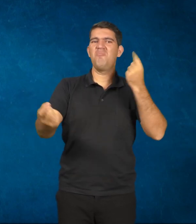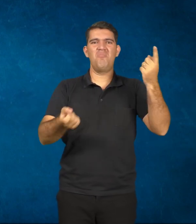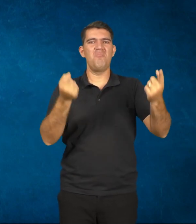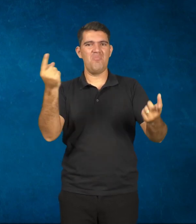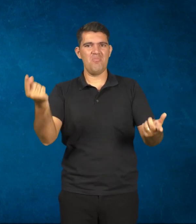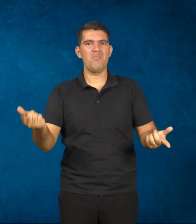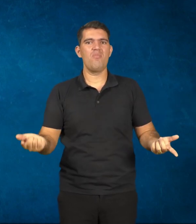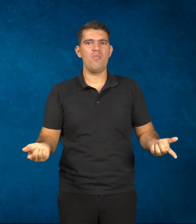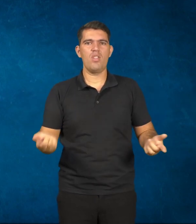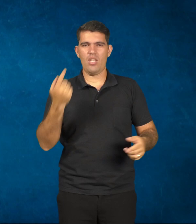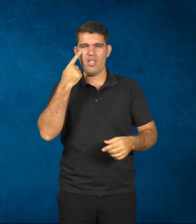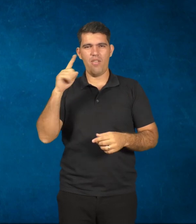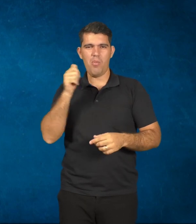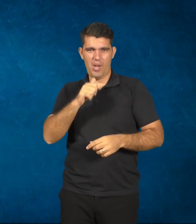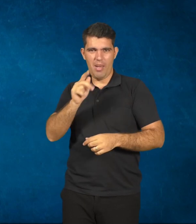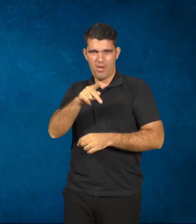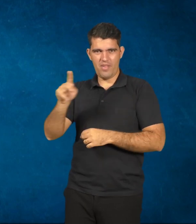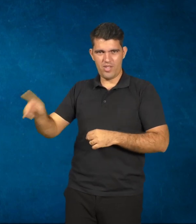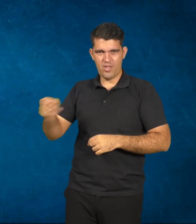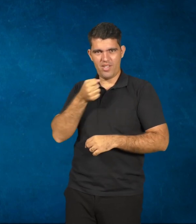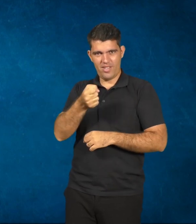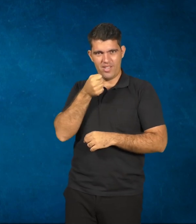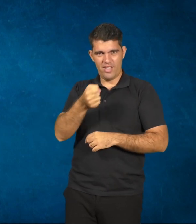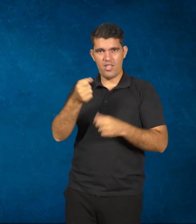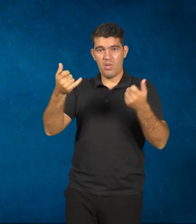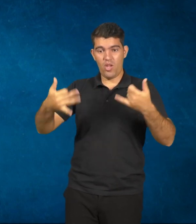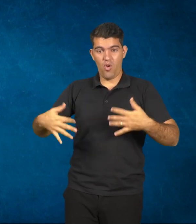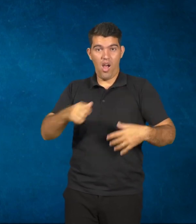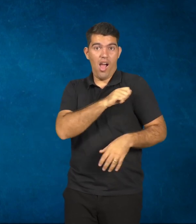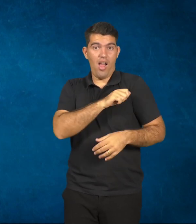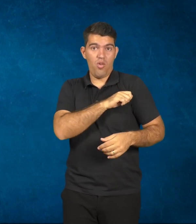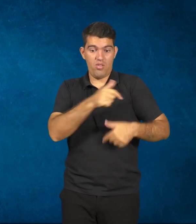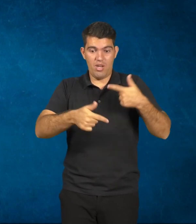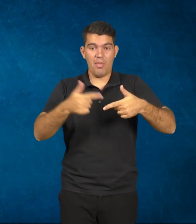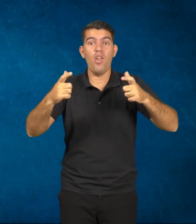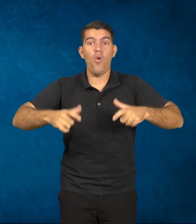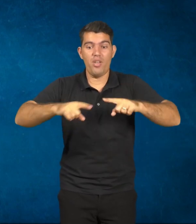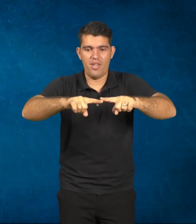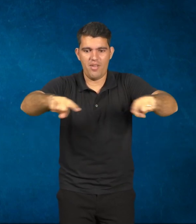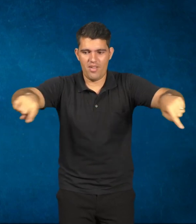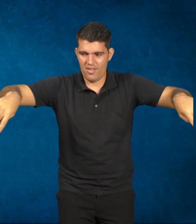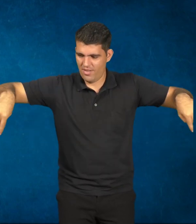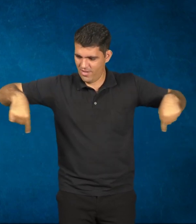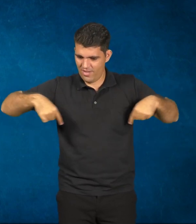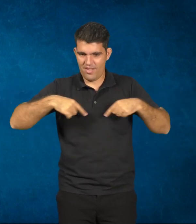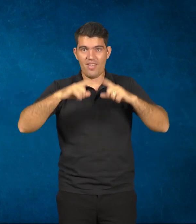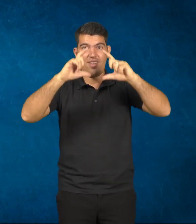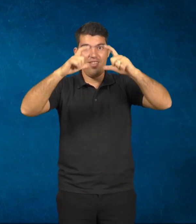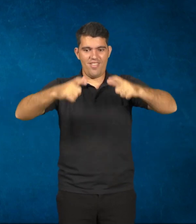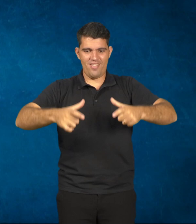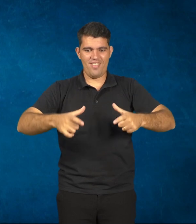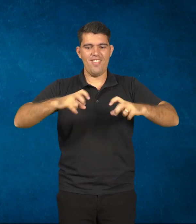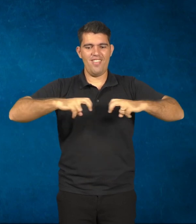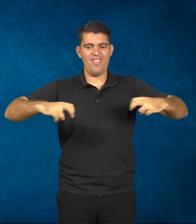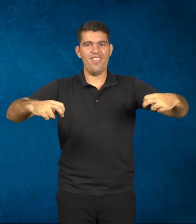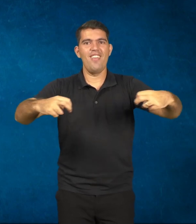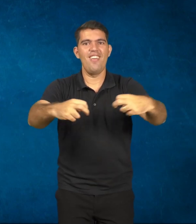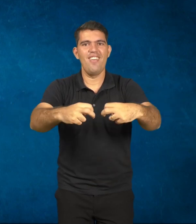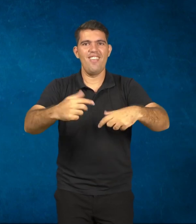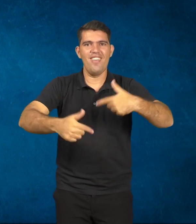imagens da professora e os alunos trabalhando em mesas redondas, espaços amplos, aquela sala, e a